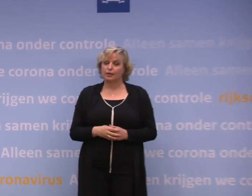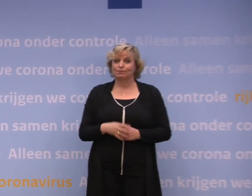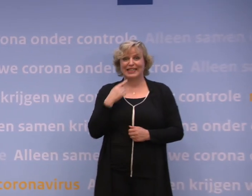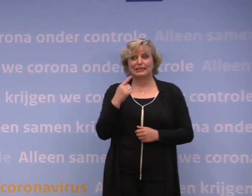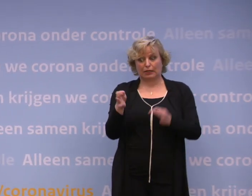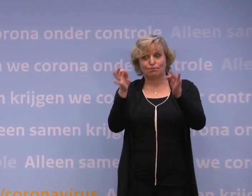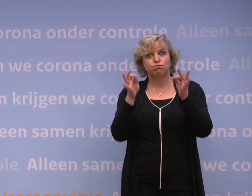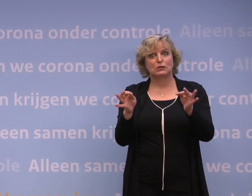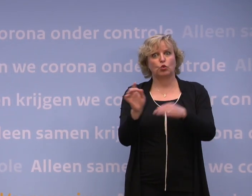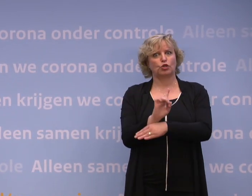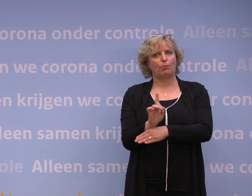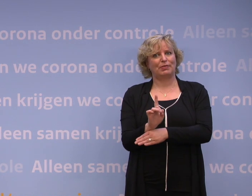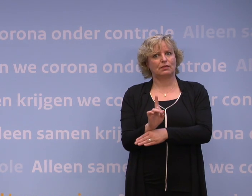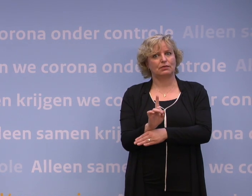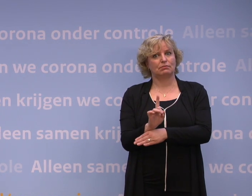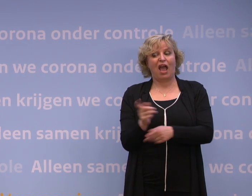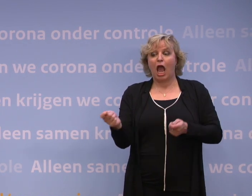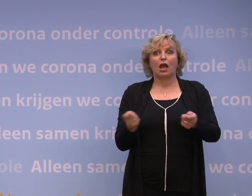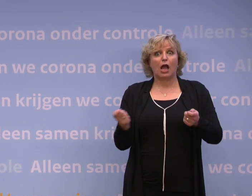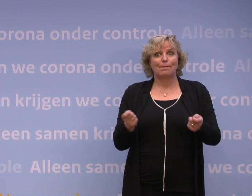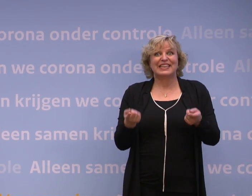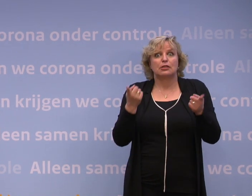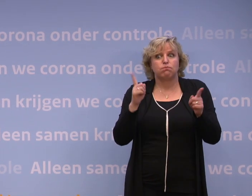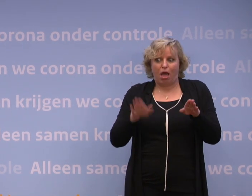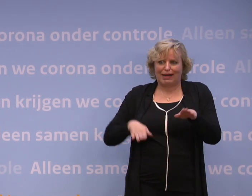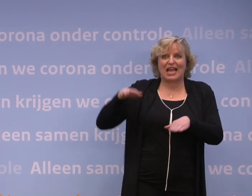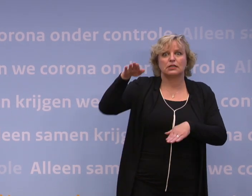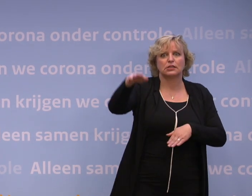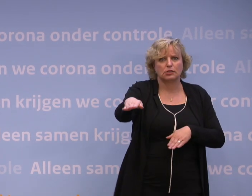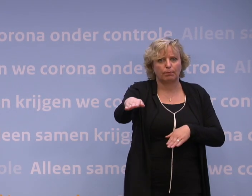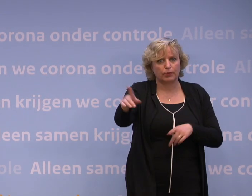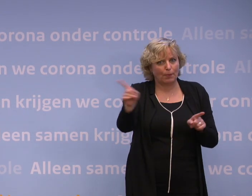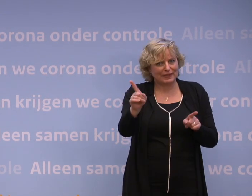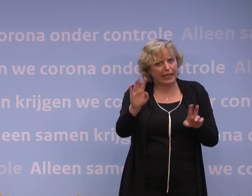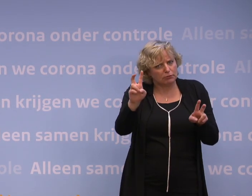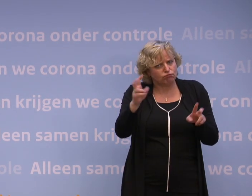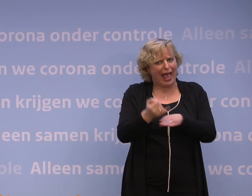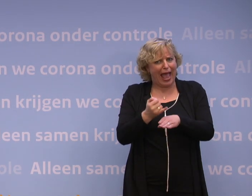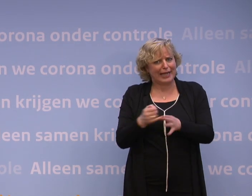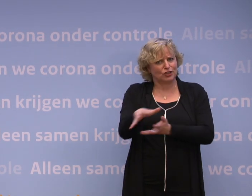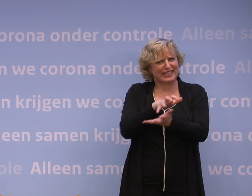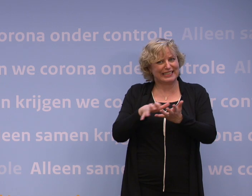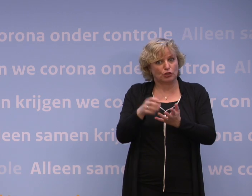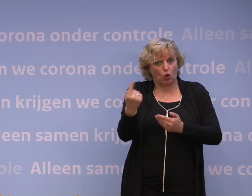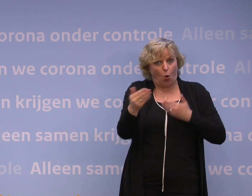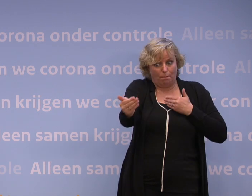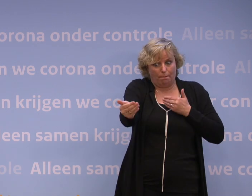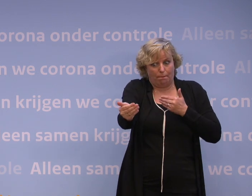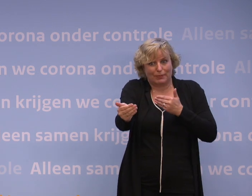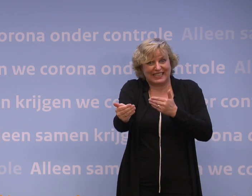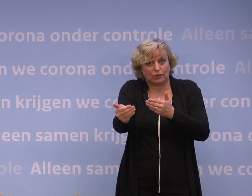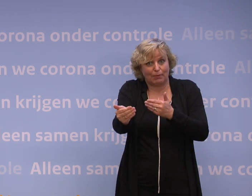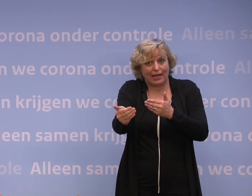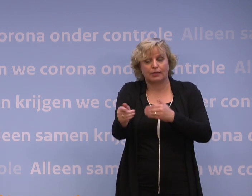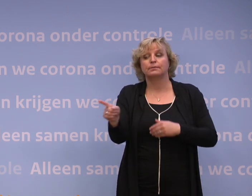bijzonder moment. Het kabinet zet een grote stap. Vandaag betekent dit dat het einde van de crisis dichterbij komt? Ja. In zicht is? Ja. Er